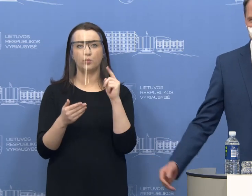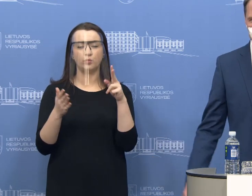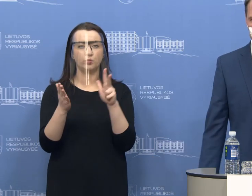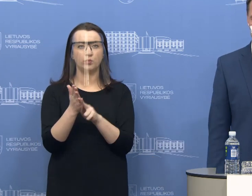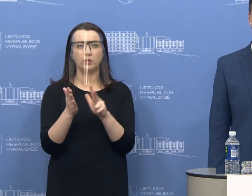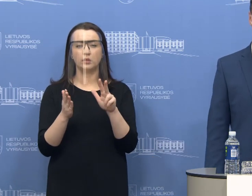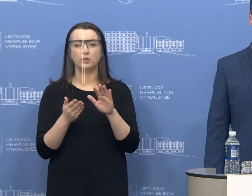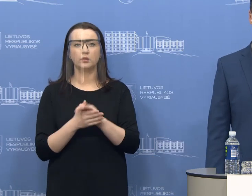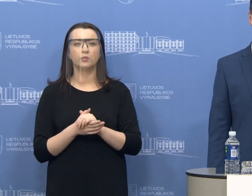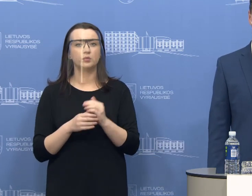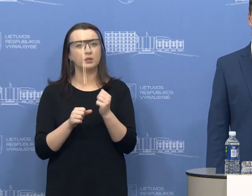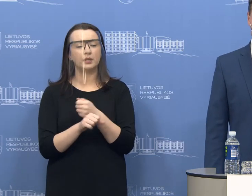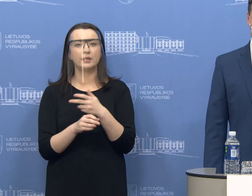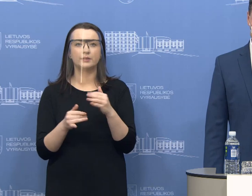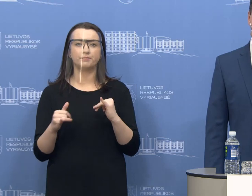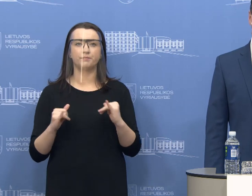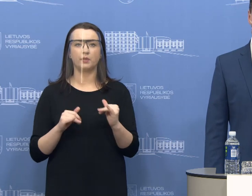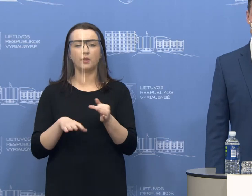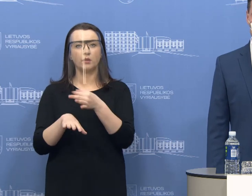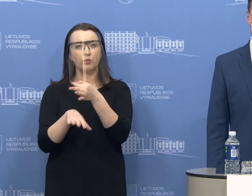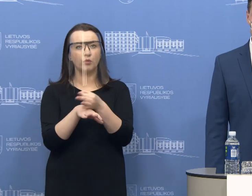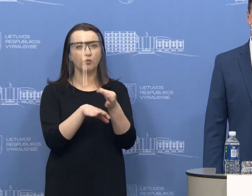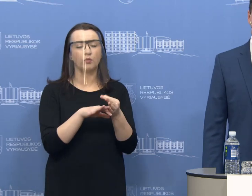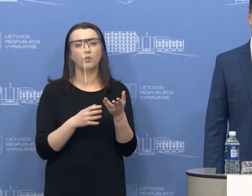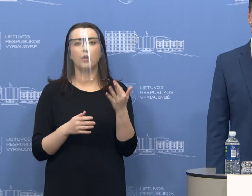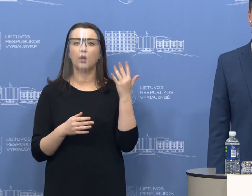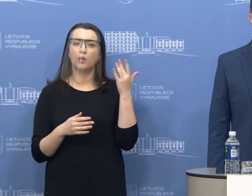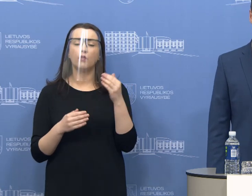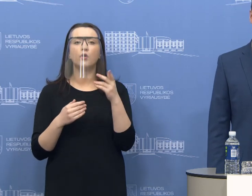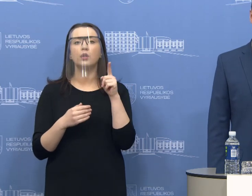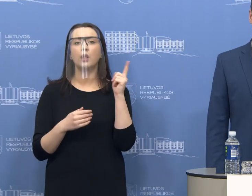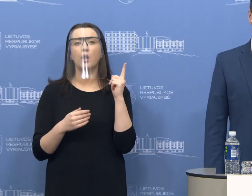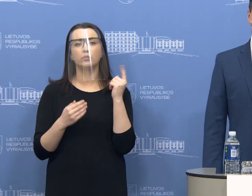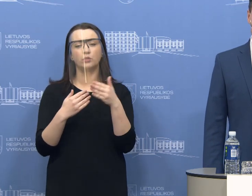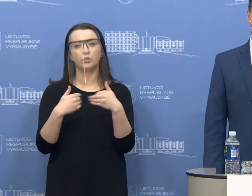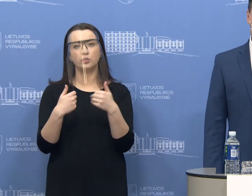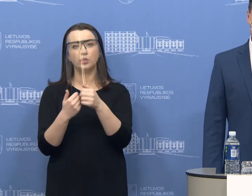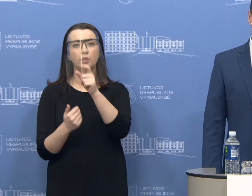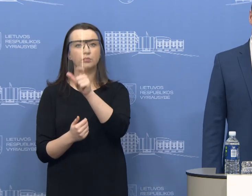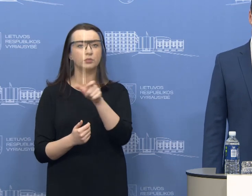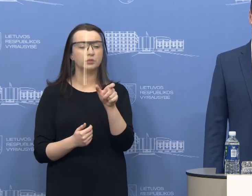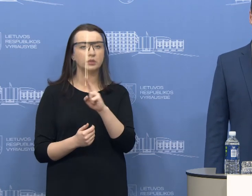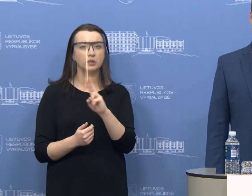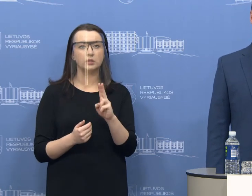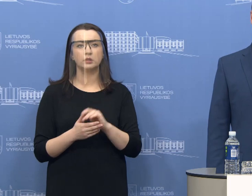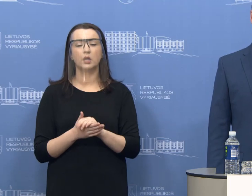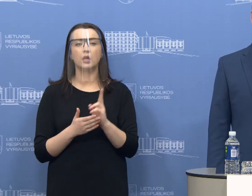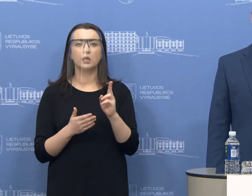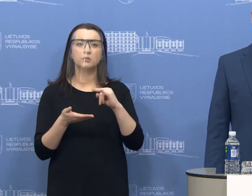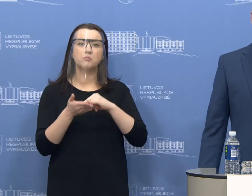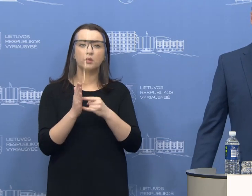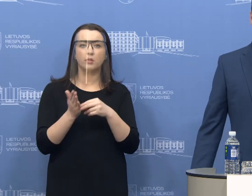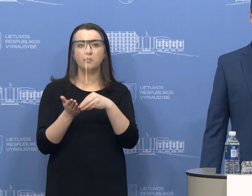turėsime kažkaip kapstytis iš tuos dobės. Ir aš manau, kad jaunos šeimos tai ir taip, kurios pirks